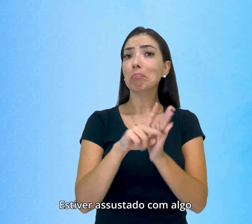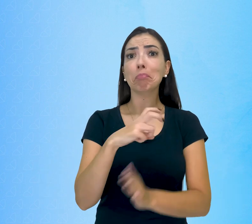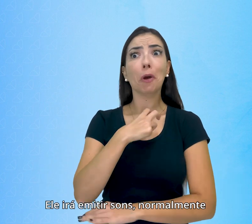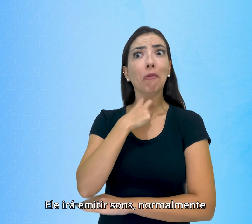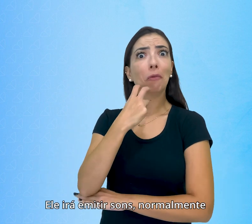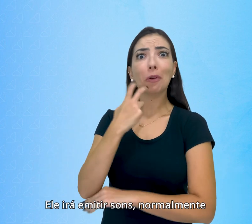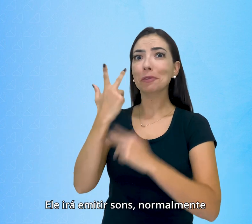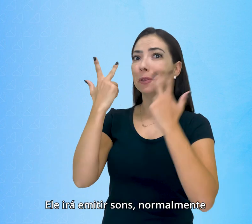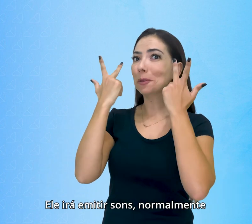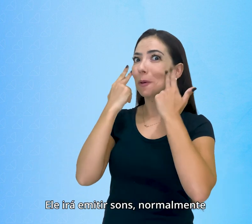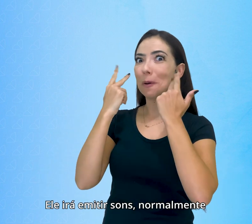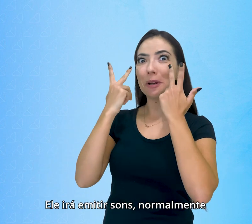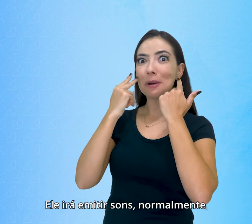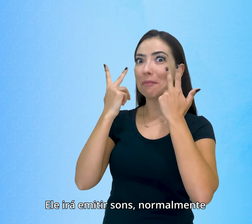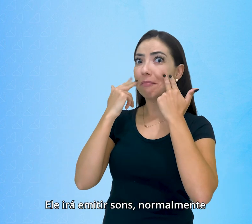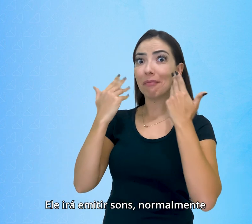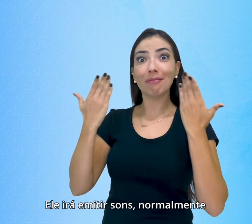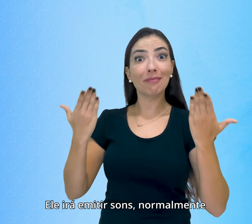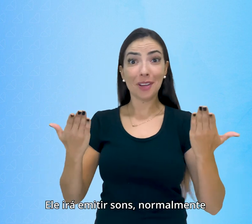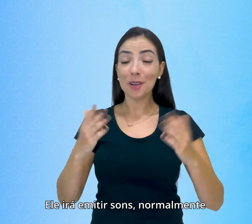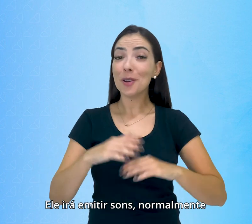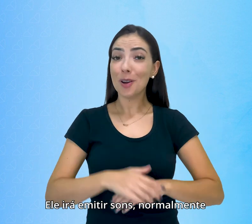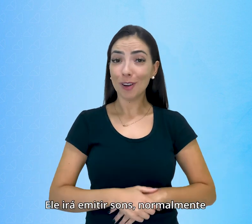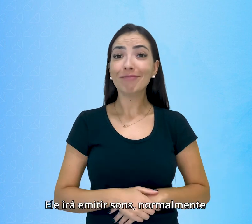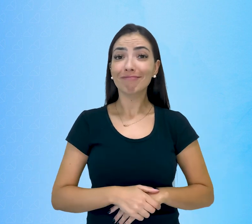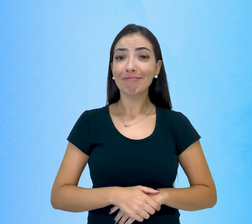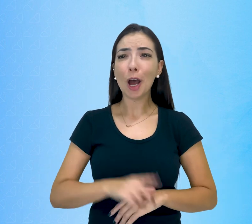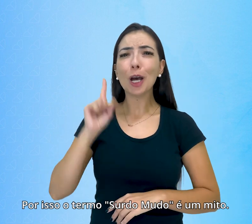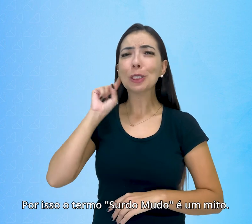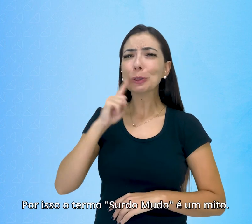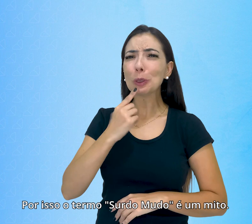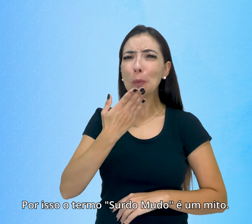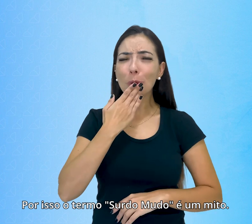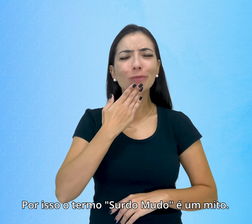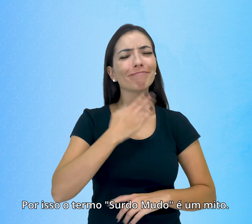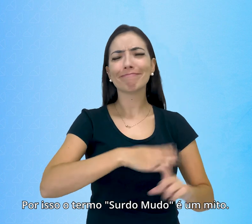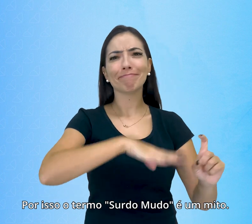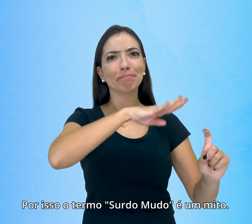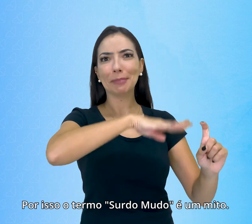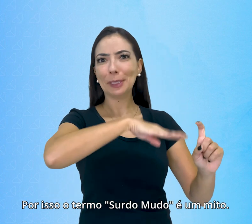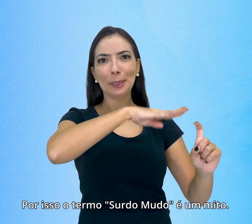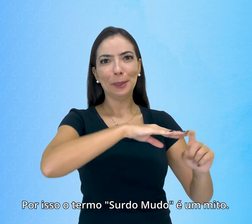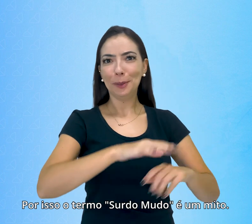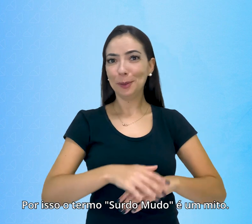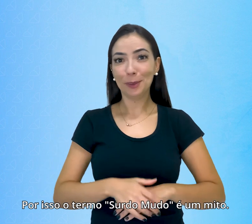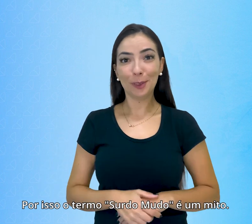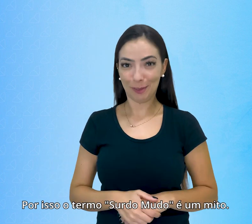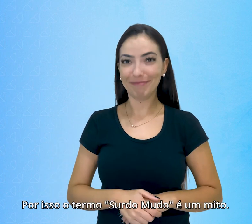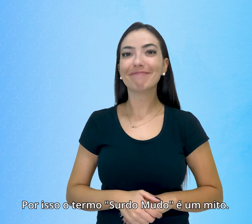ele vai emitir sons normalmente. Por isso o termo surdo-mudo é um mito.